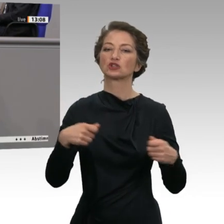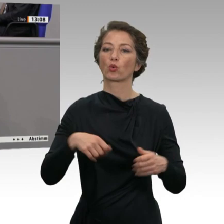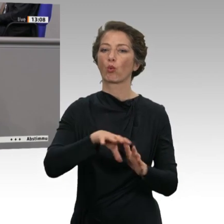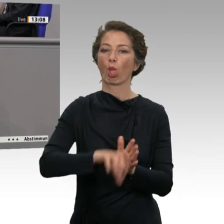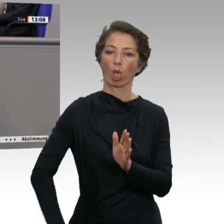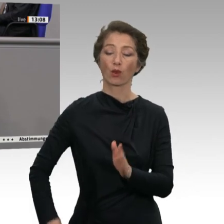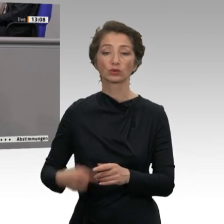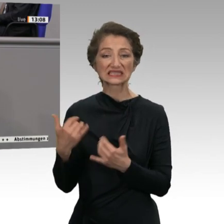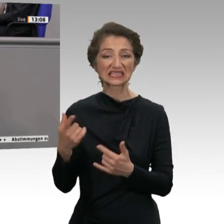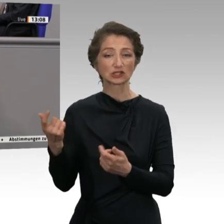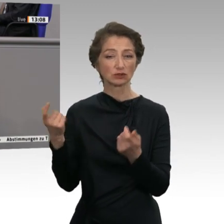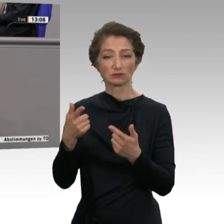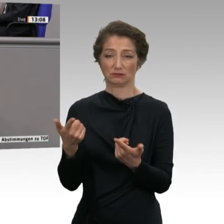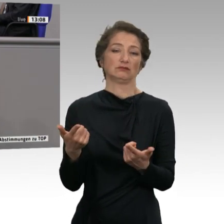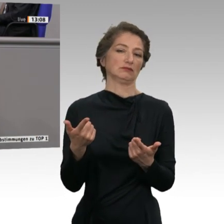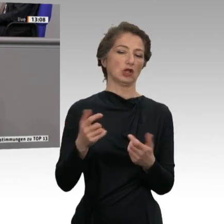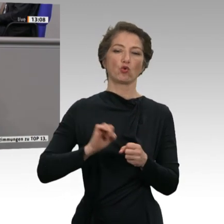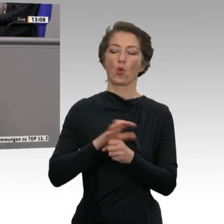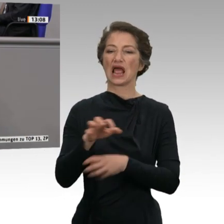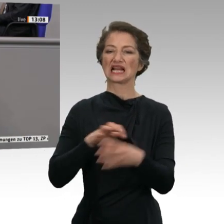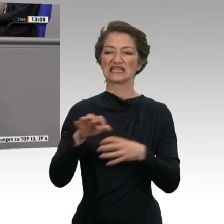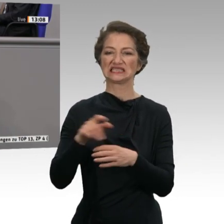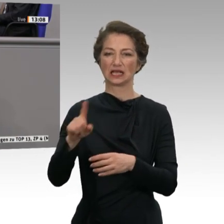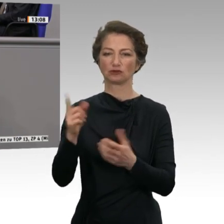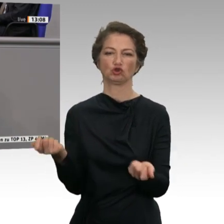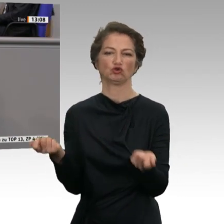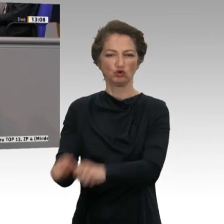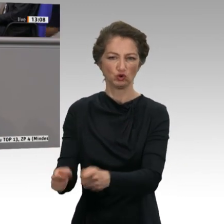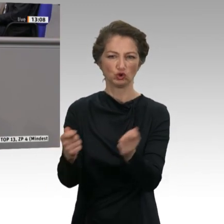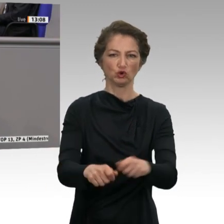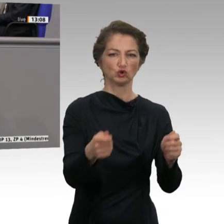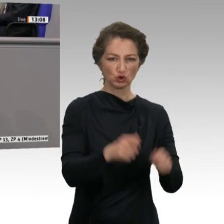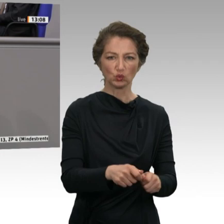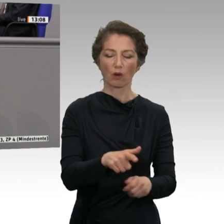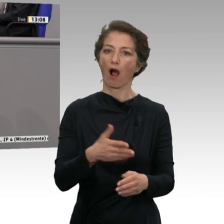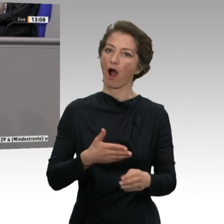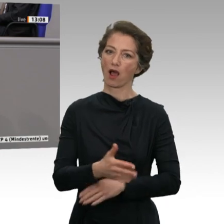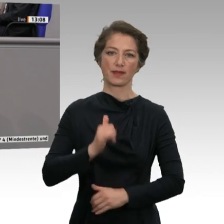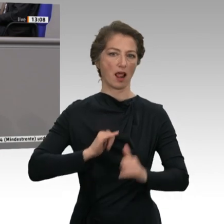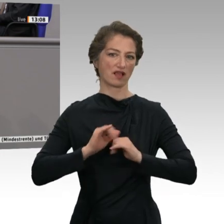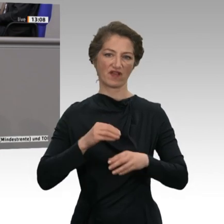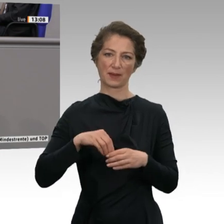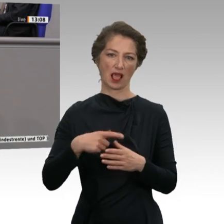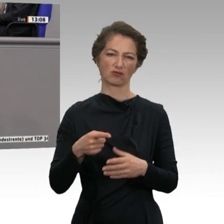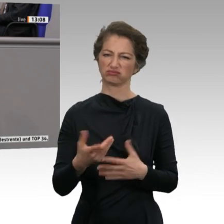die Leidtragenden sind, dann muss ich sagen, das ist nicht nur eine Katastrophe für das Rentensystem, das ist eine Schande für unser Land.